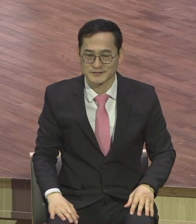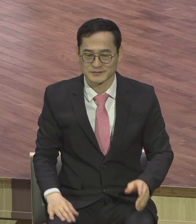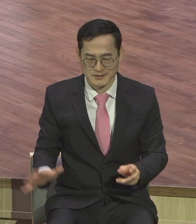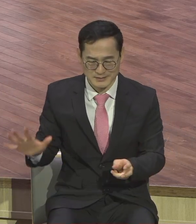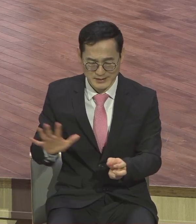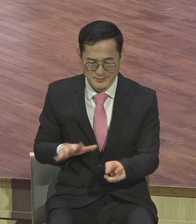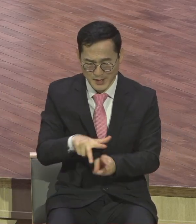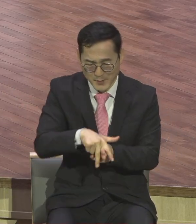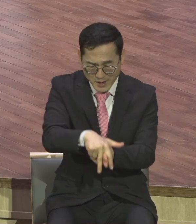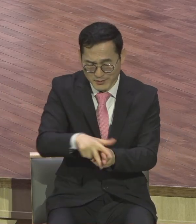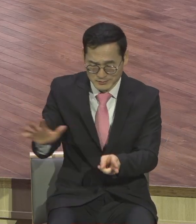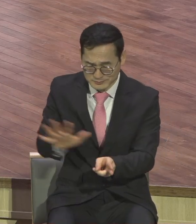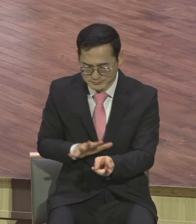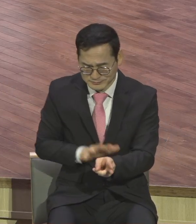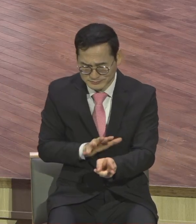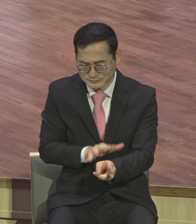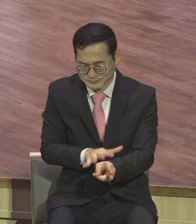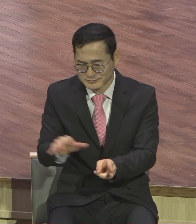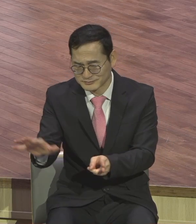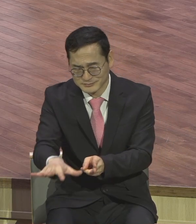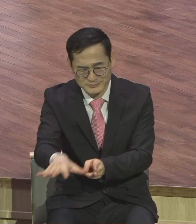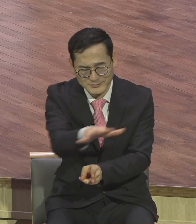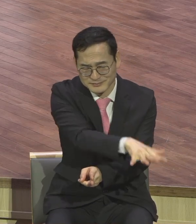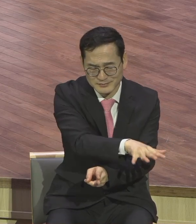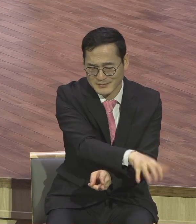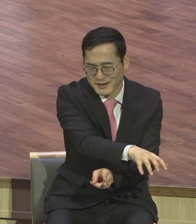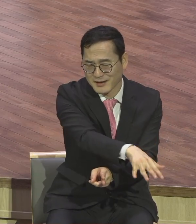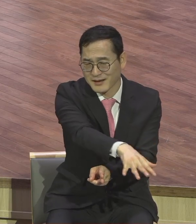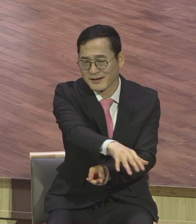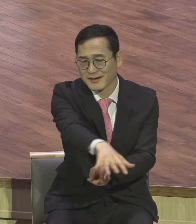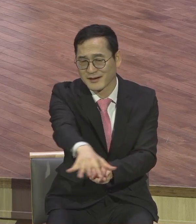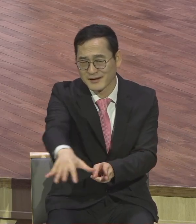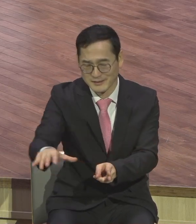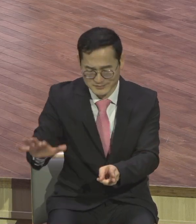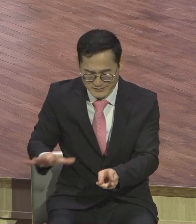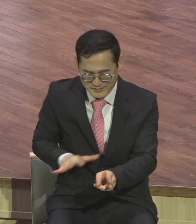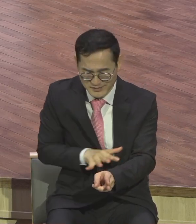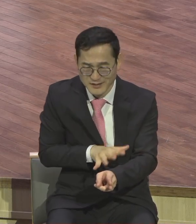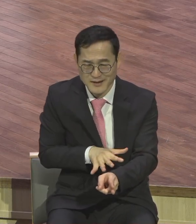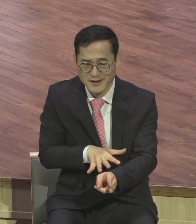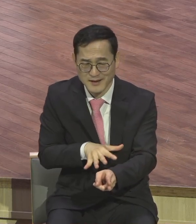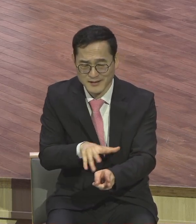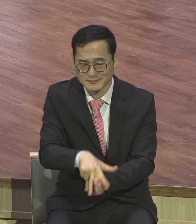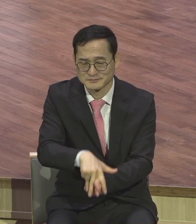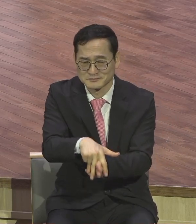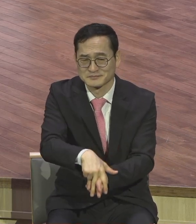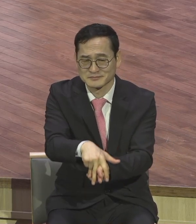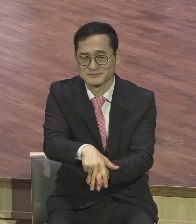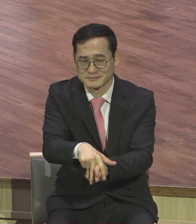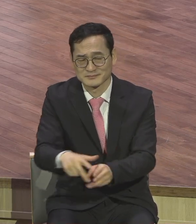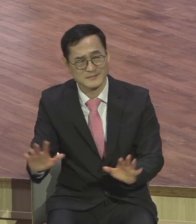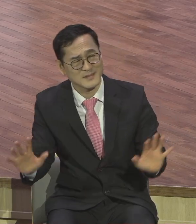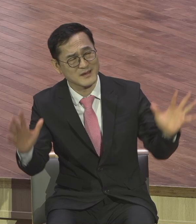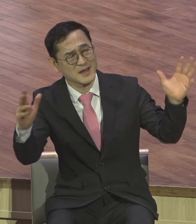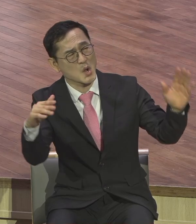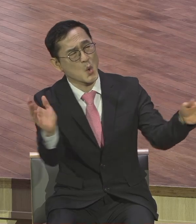따르는 앞에서 가고 뒤에서 따르는 무리의 소리가 소리 높여 이르되 호산나 따위세